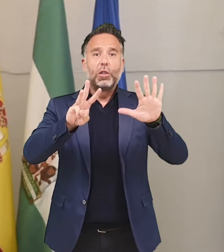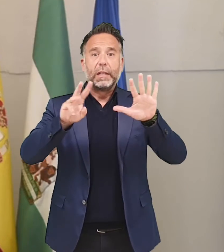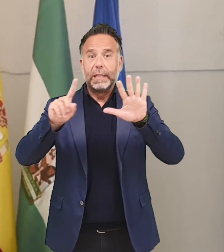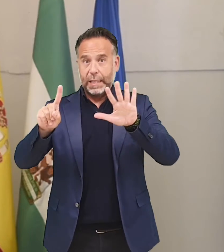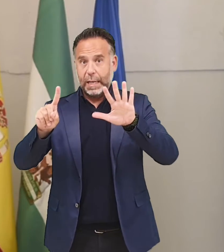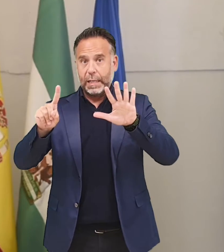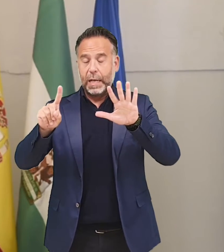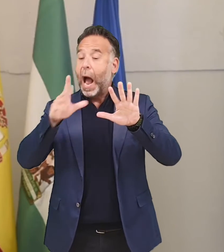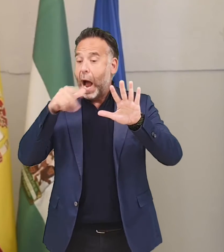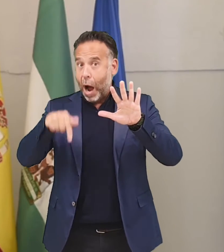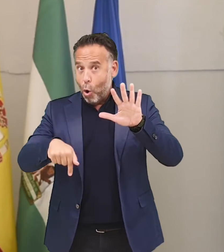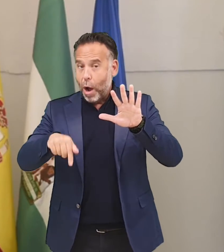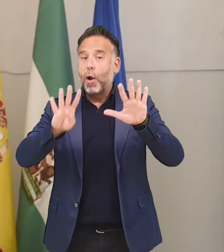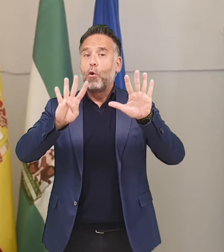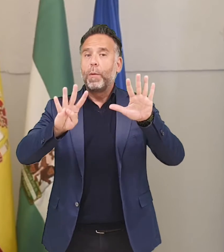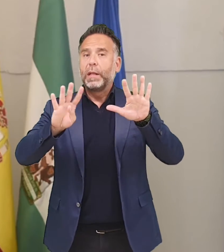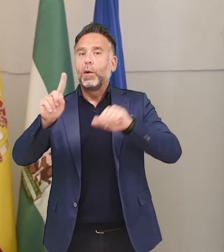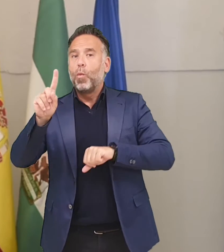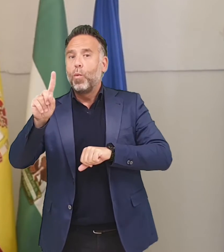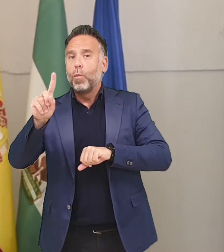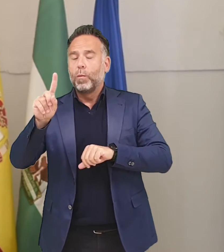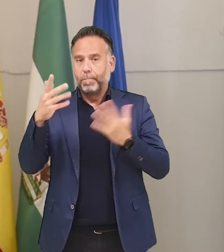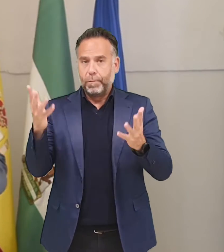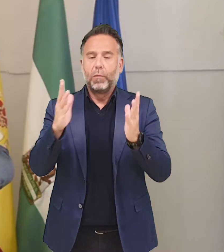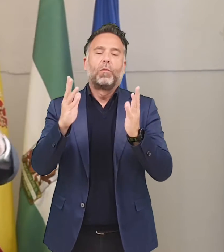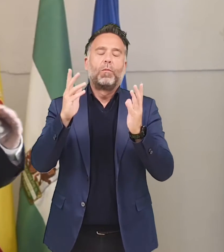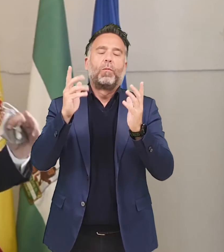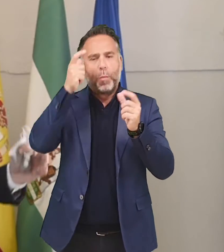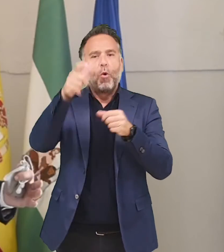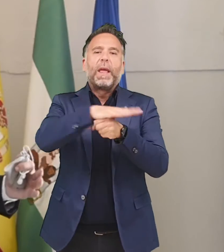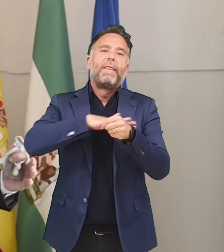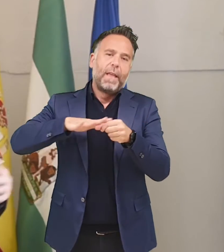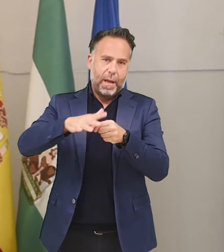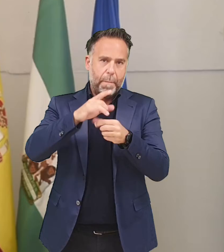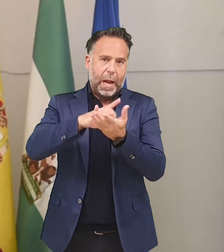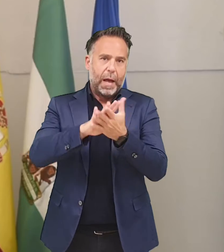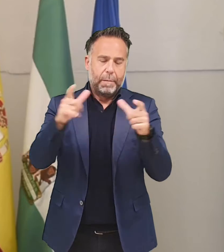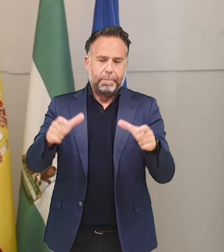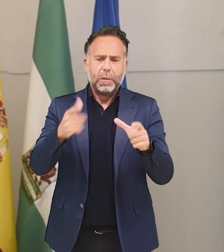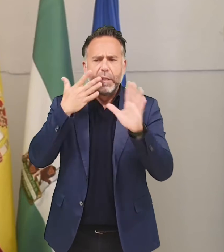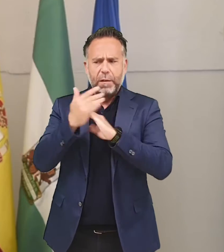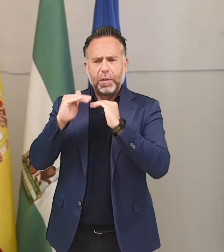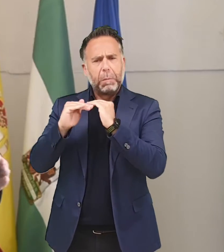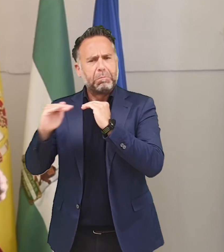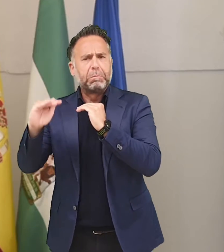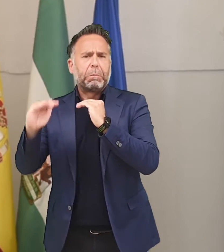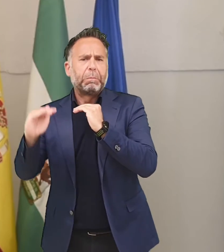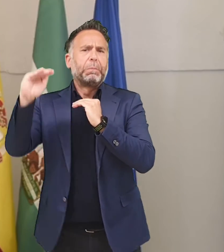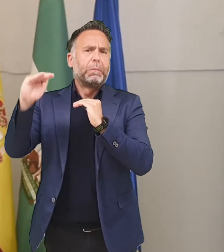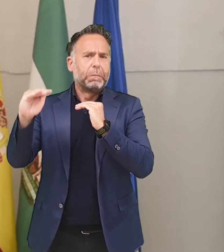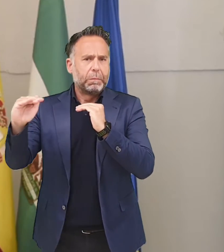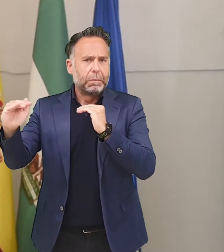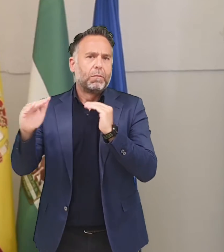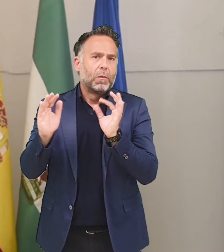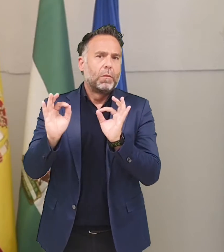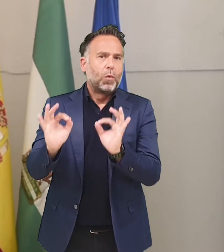un número de 86, había bajado, ahora tenemos 91 hospitalizaciones en el conjunto de la provincia. Vemos que también hay estabilidad con